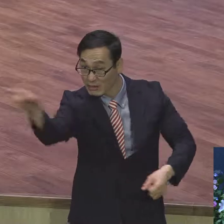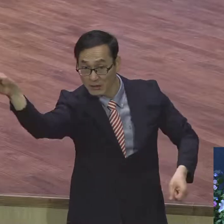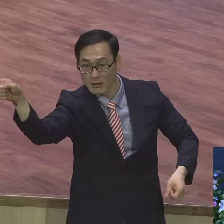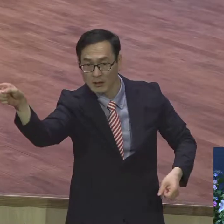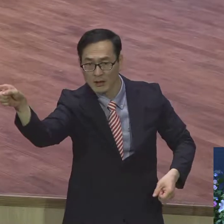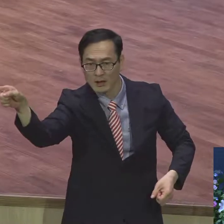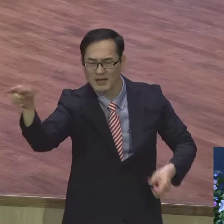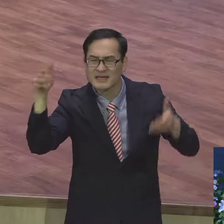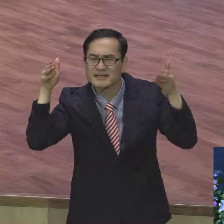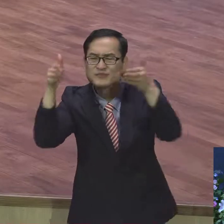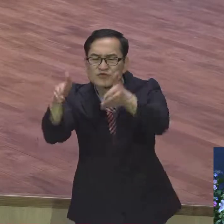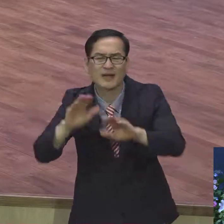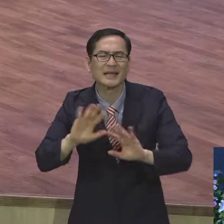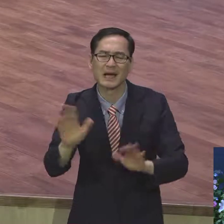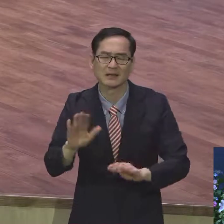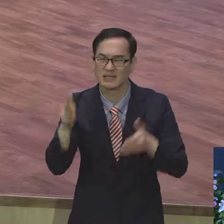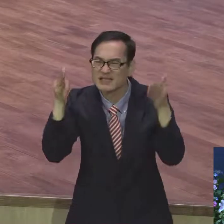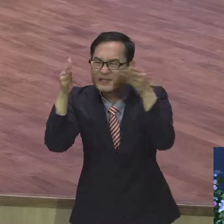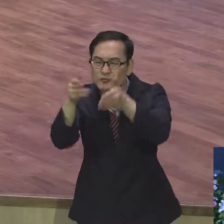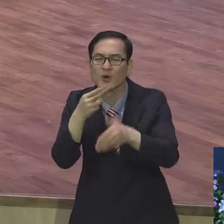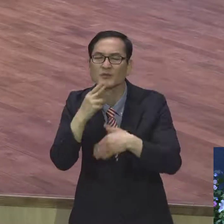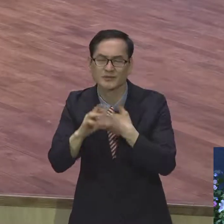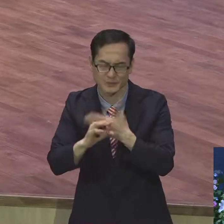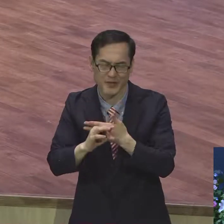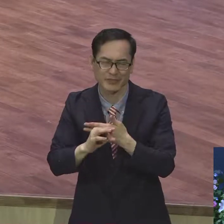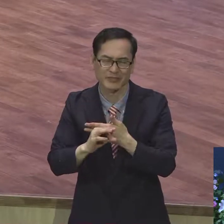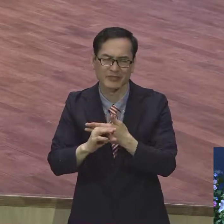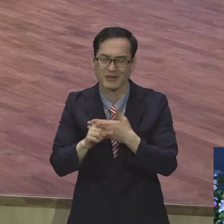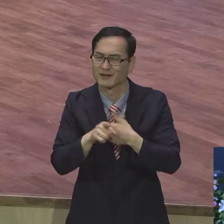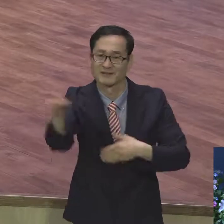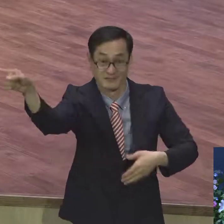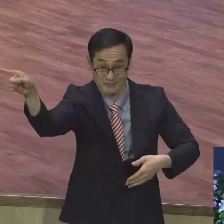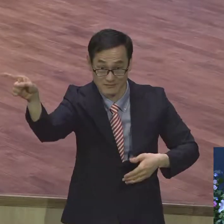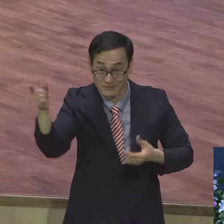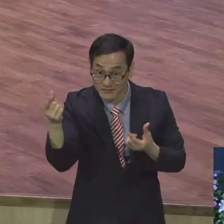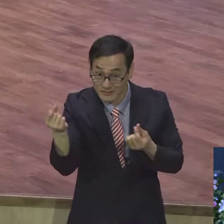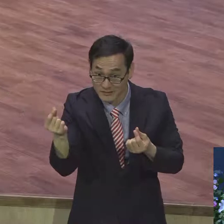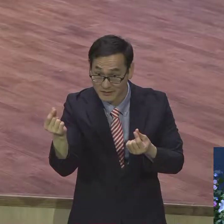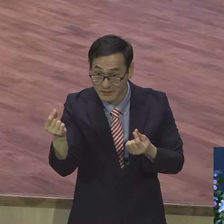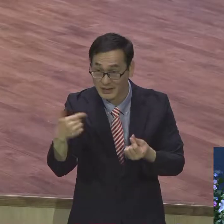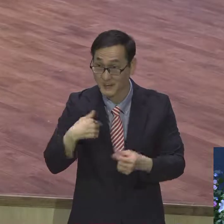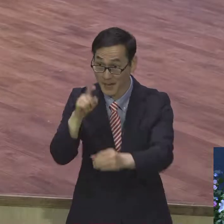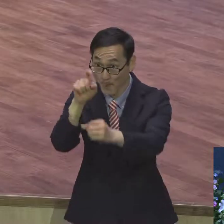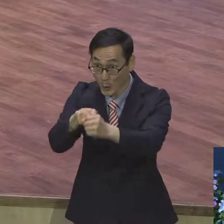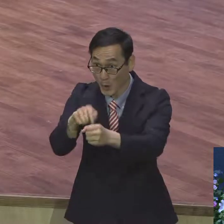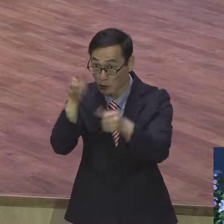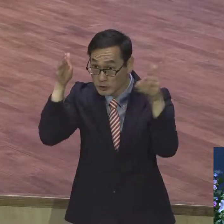오직 그리스도에 집중을 해야 되는데 아닌 다른 목표에 집중한 거예요. 그게 죄예요.